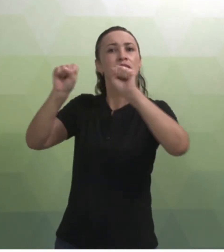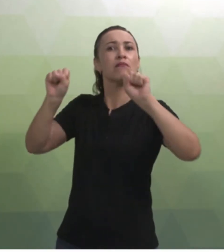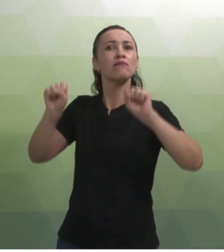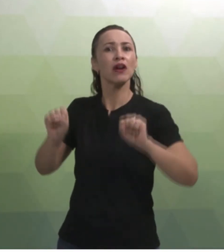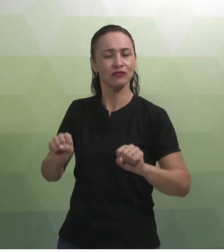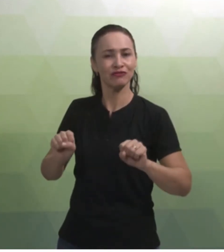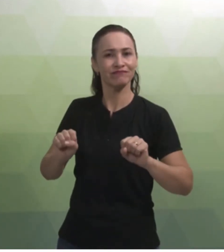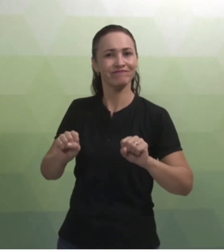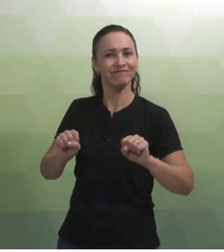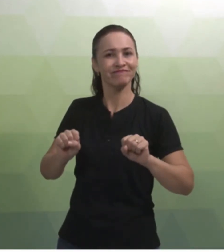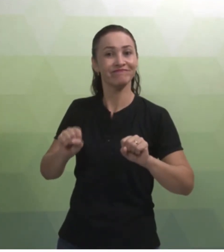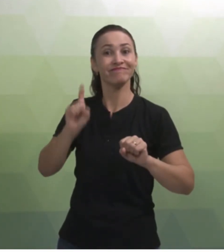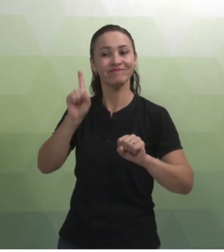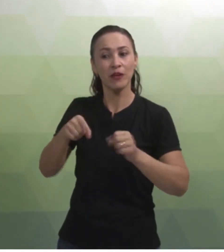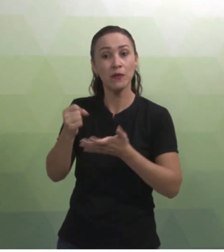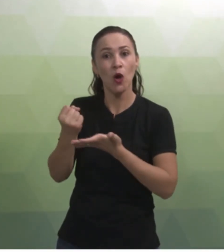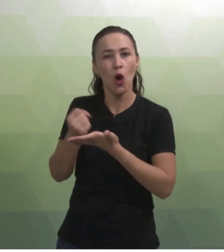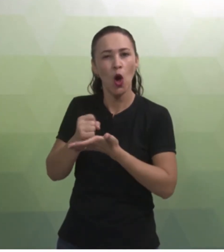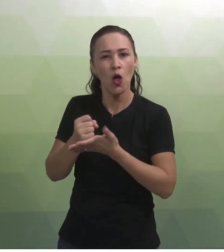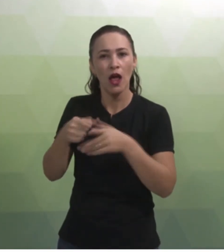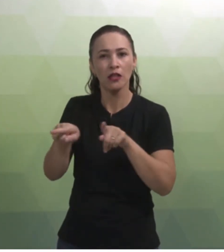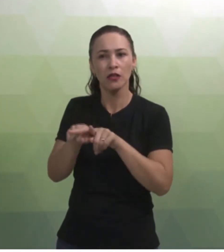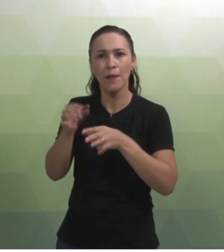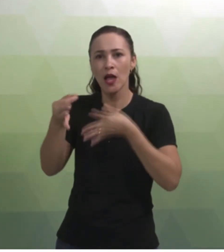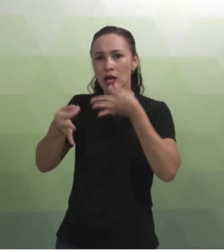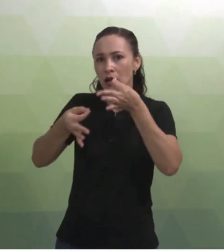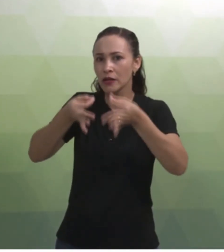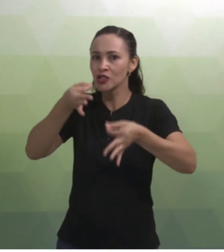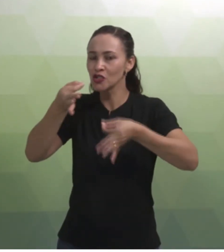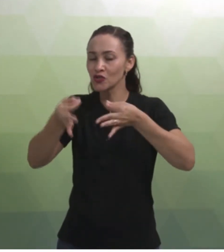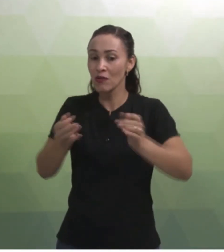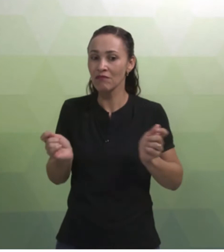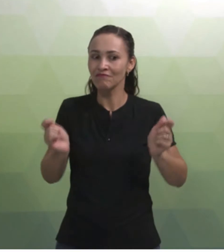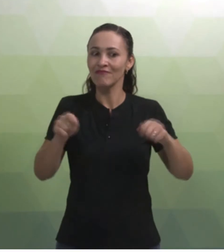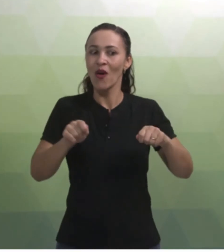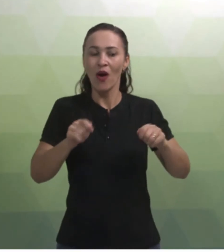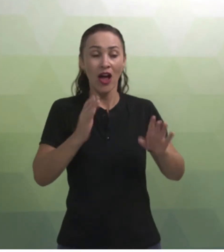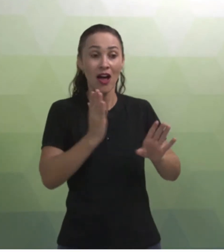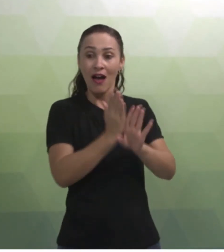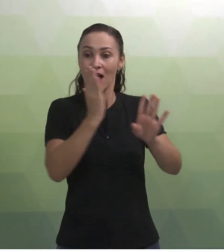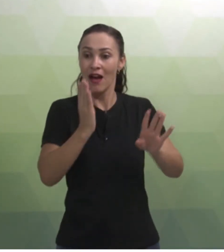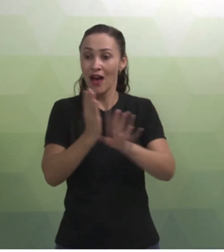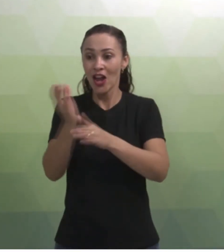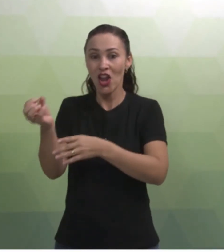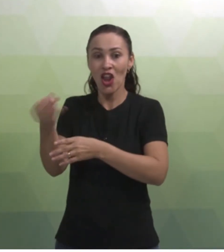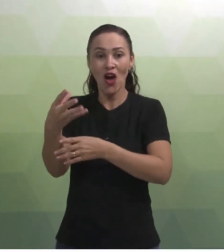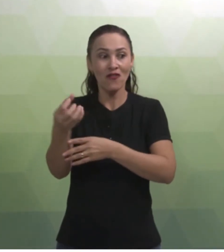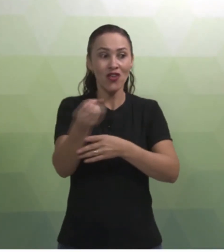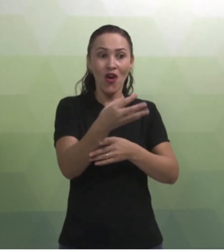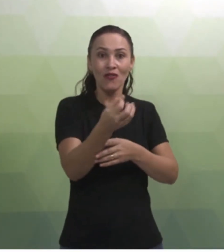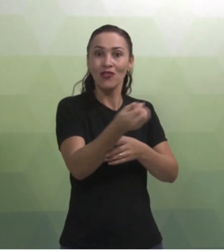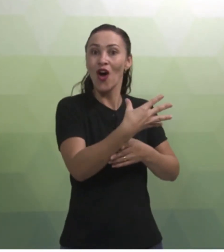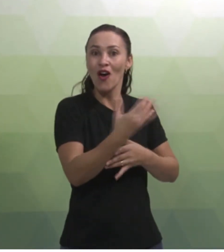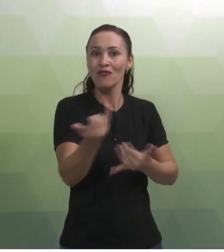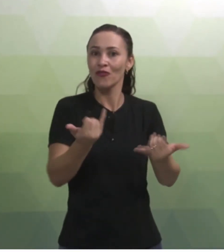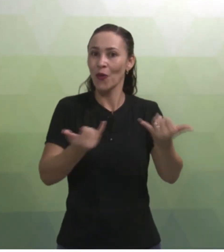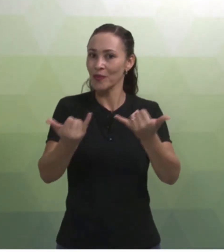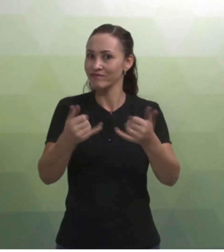controlado e crítico, que permite descobrir novos fatos ou dados, relações ou leis,